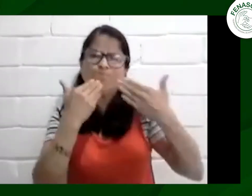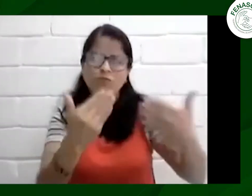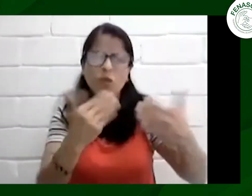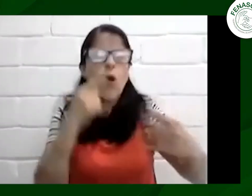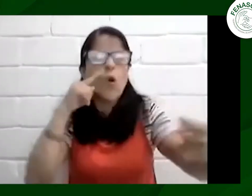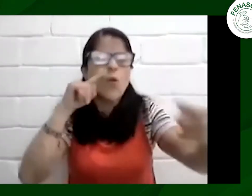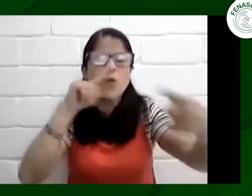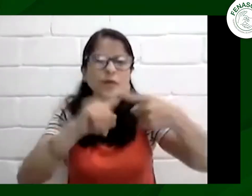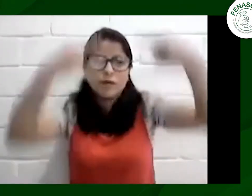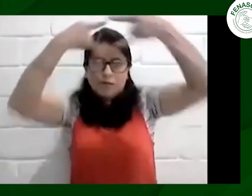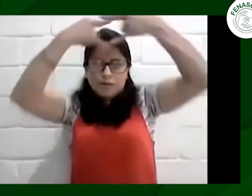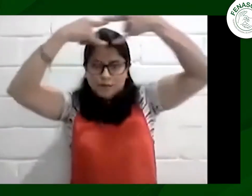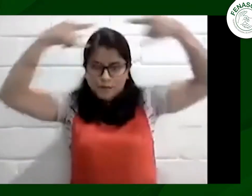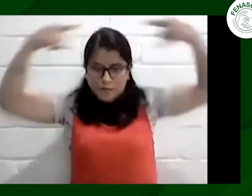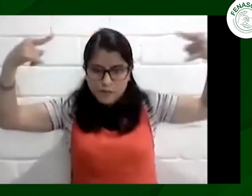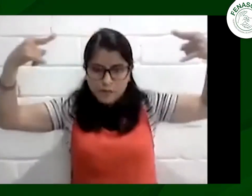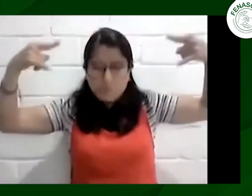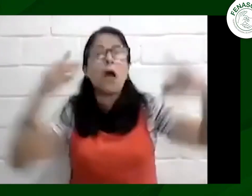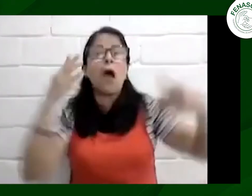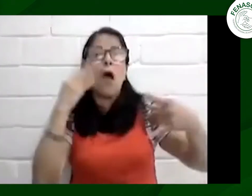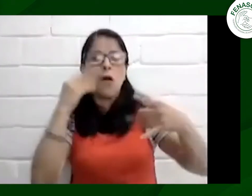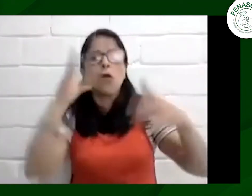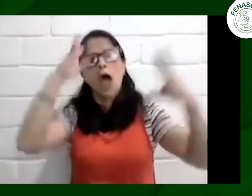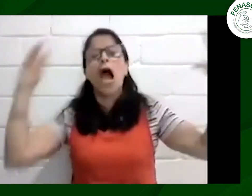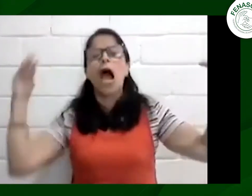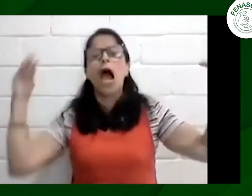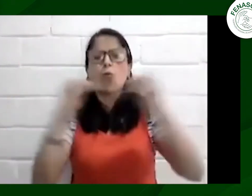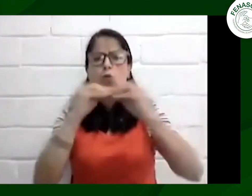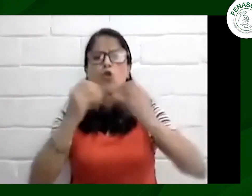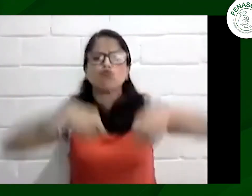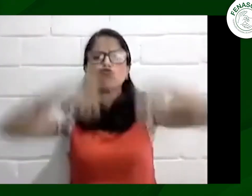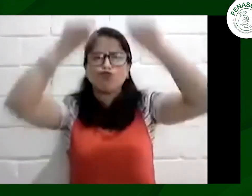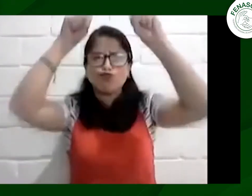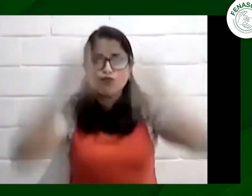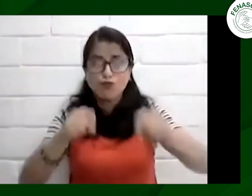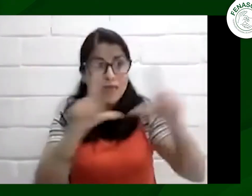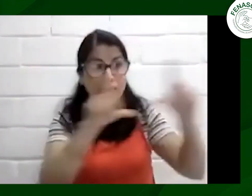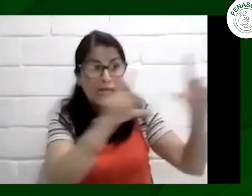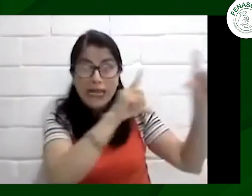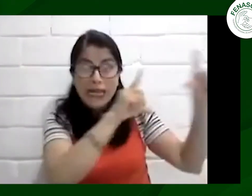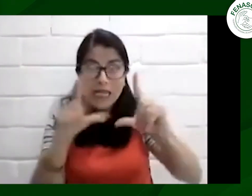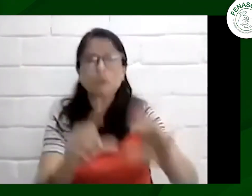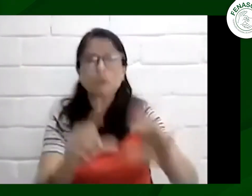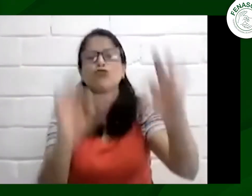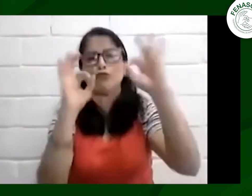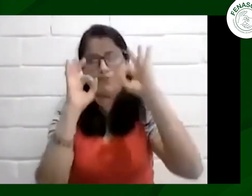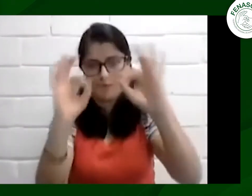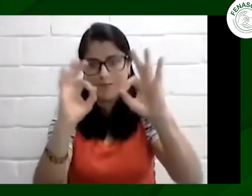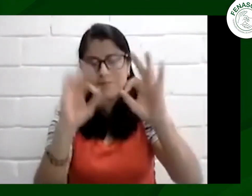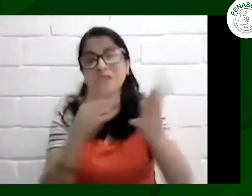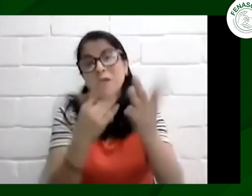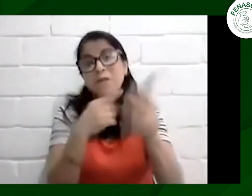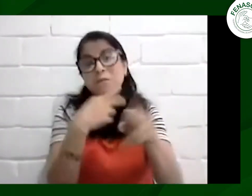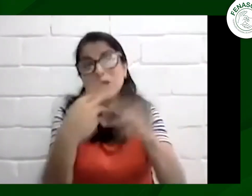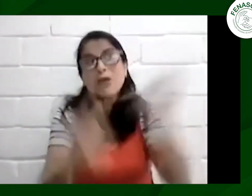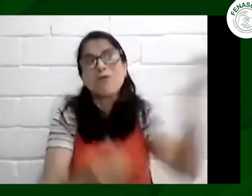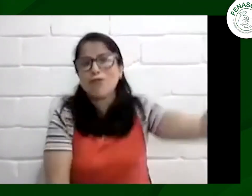mostrarle y evidenciarle y agradecerle en qué se utilizaron estos recursos y obviamente contar con la aprobación de él para la